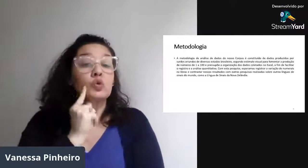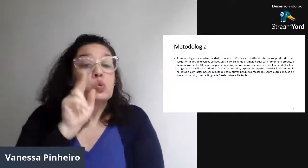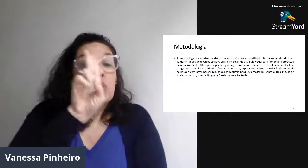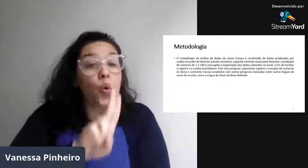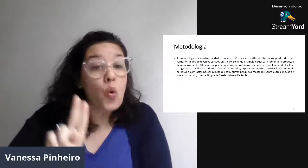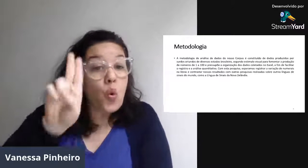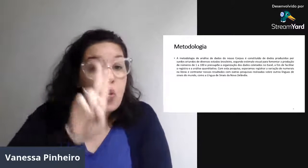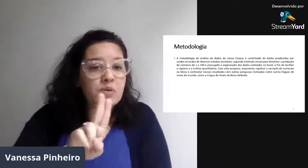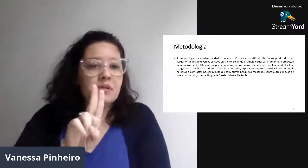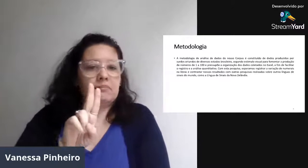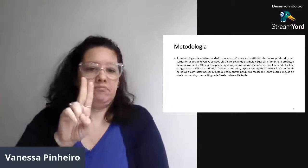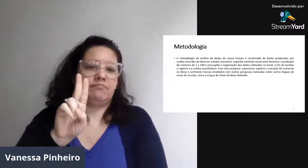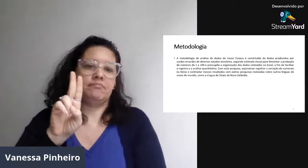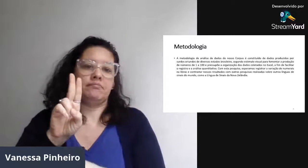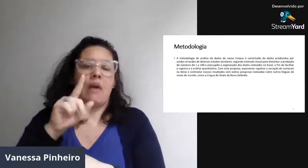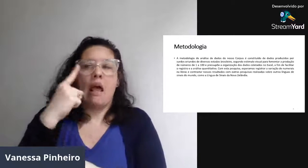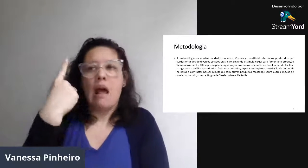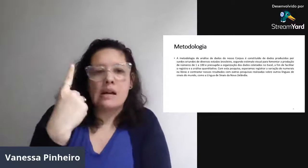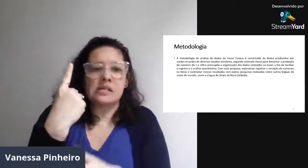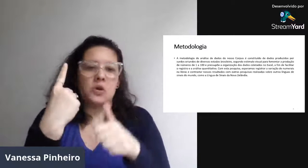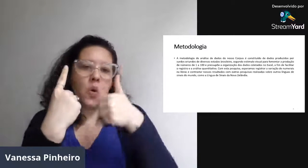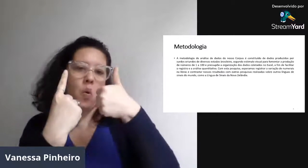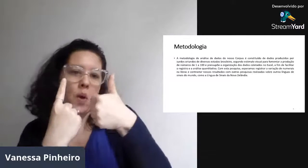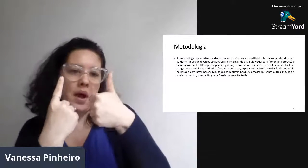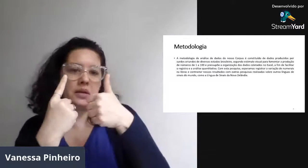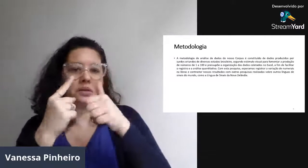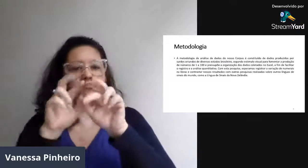melhor a configuração, como que o surdo usa.